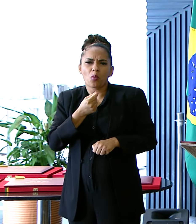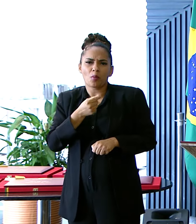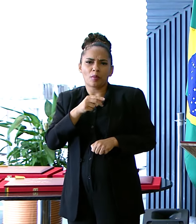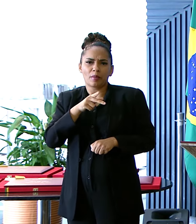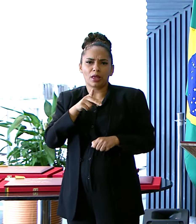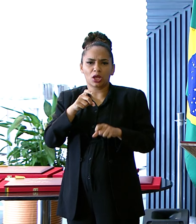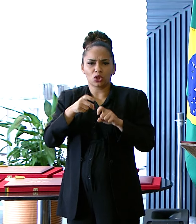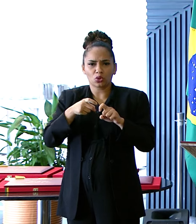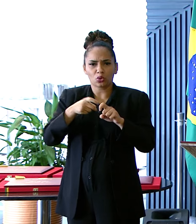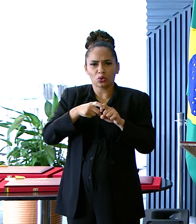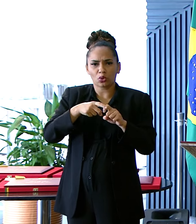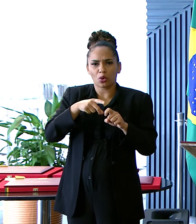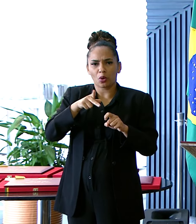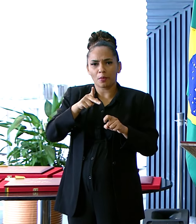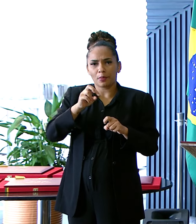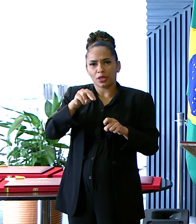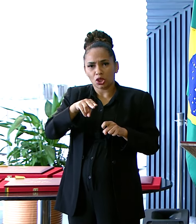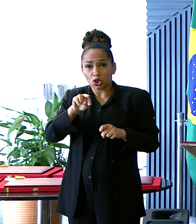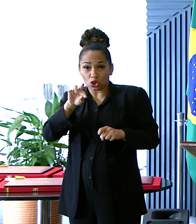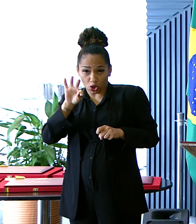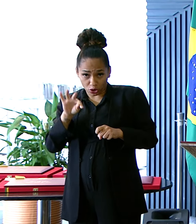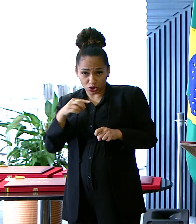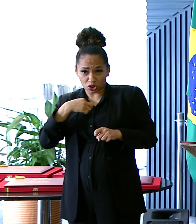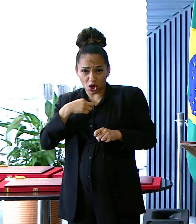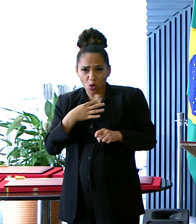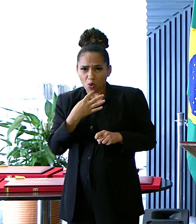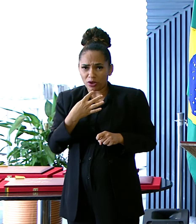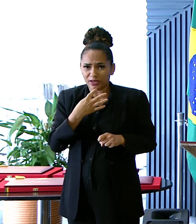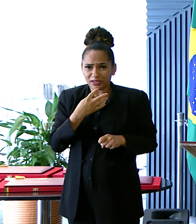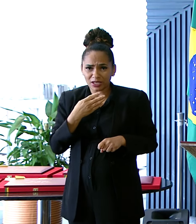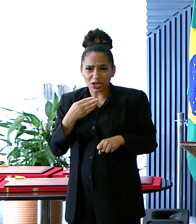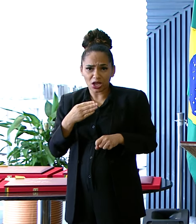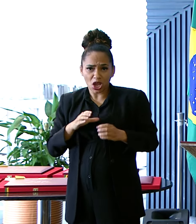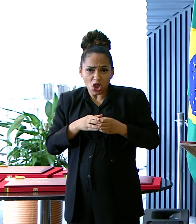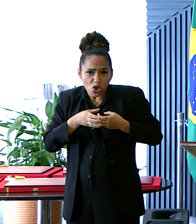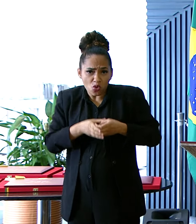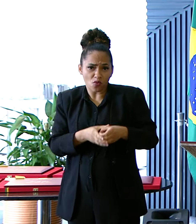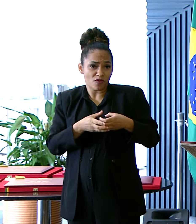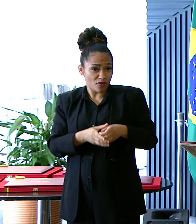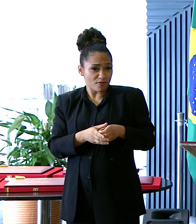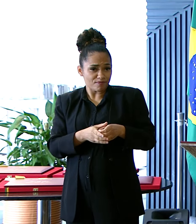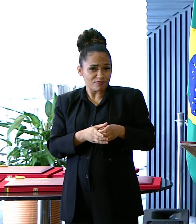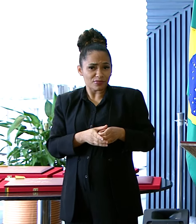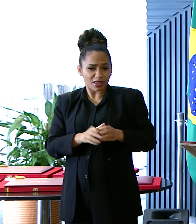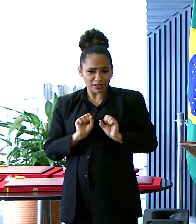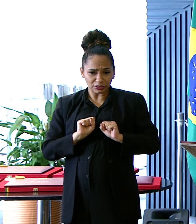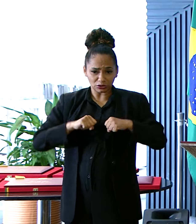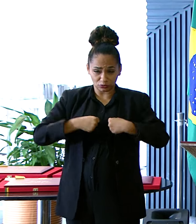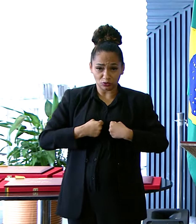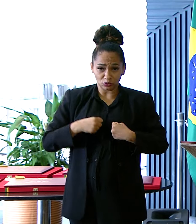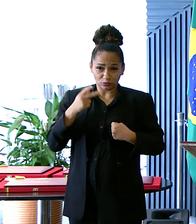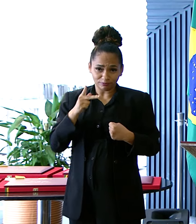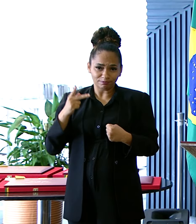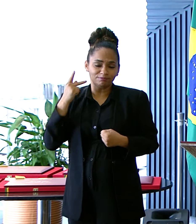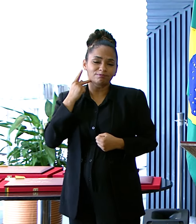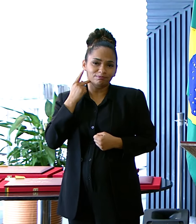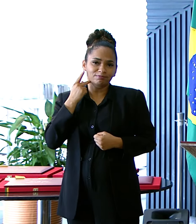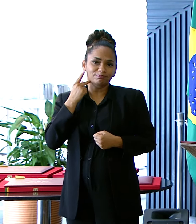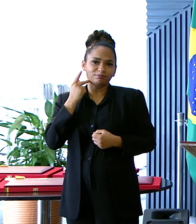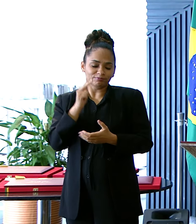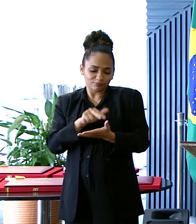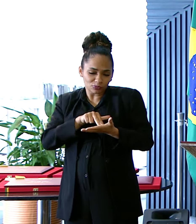quem tive a honra De conviver Nessa casa Foi o visionário Cuja dedicação ao parlamento Se